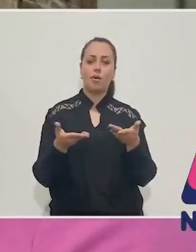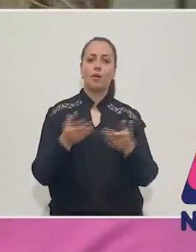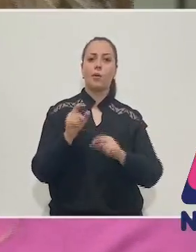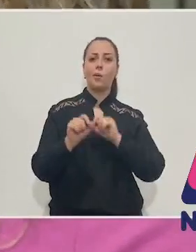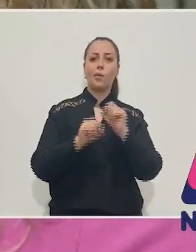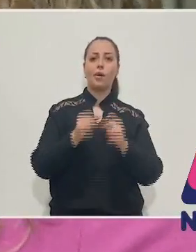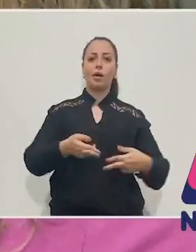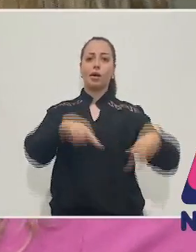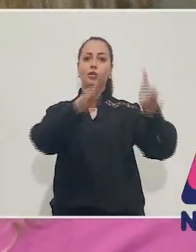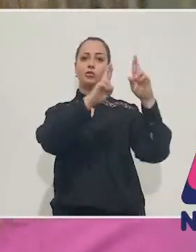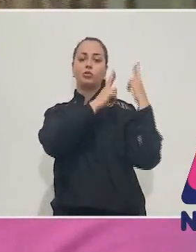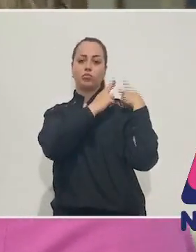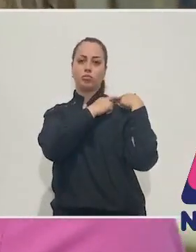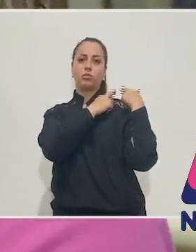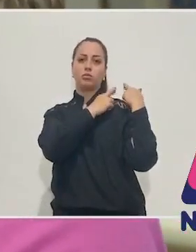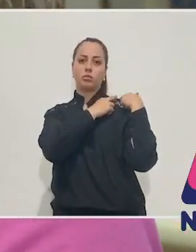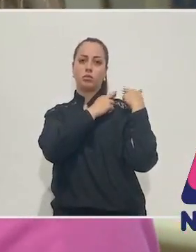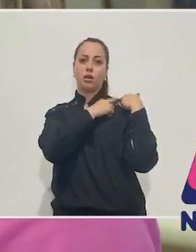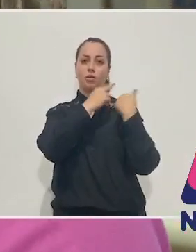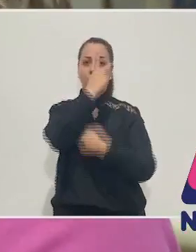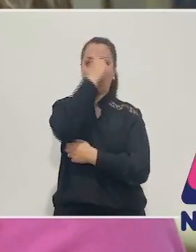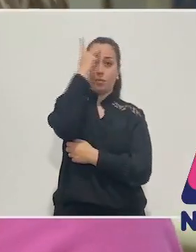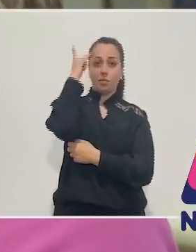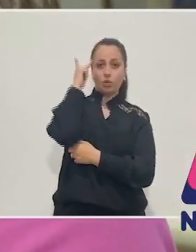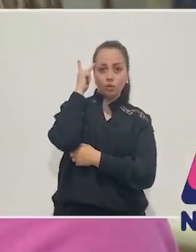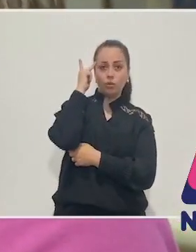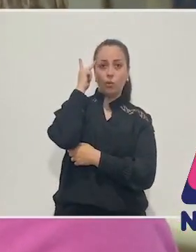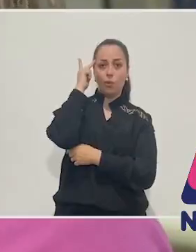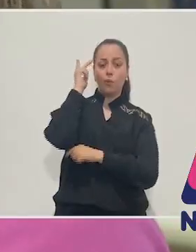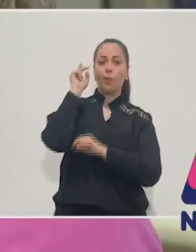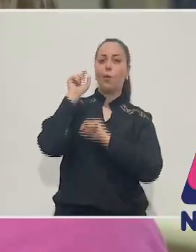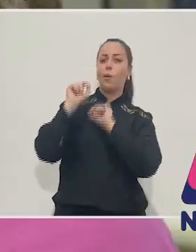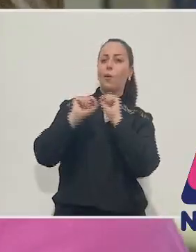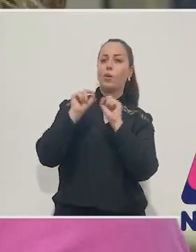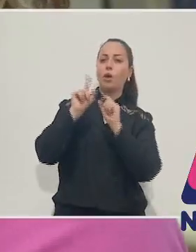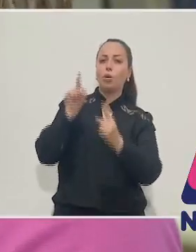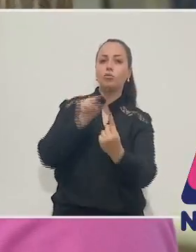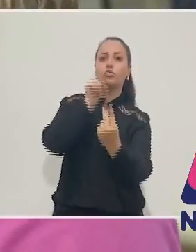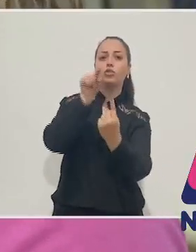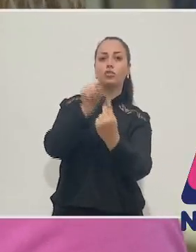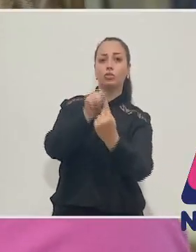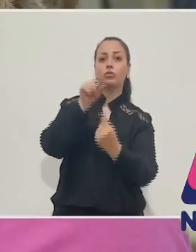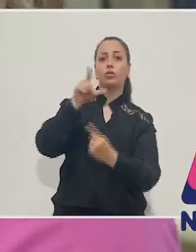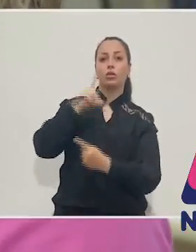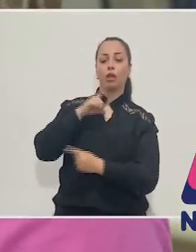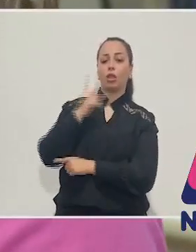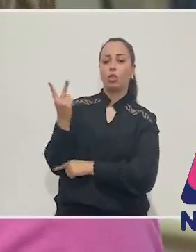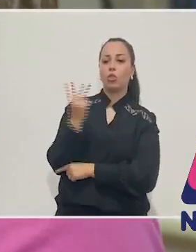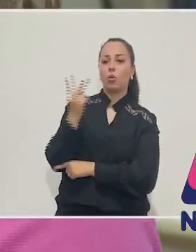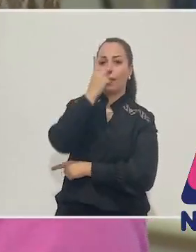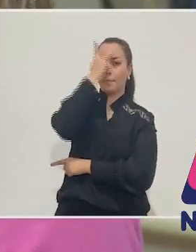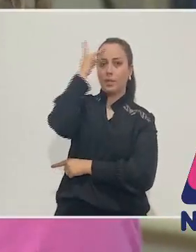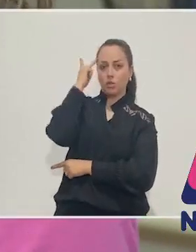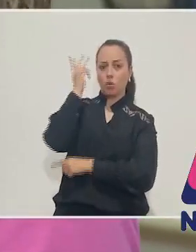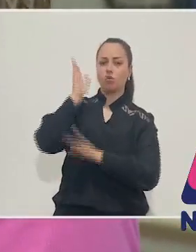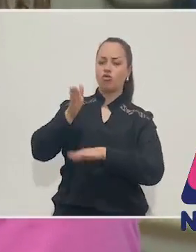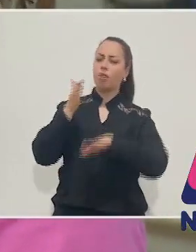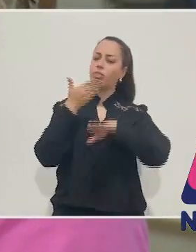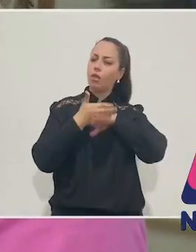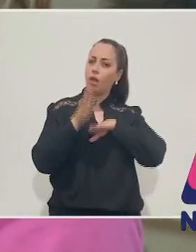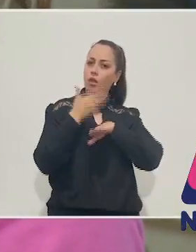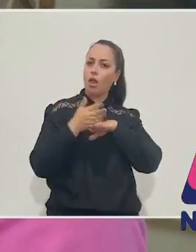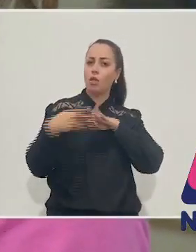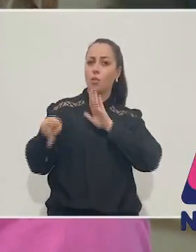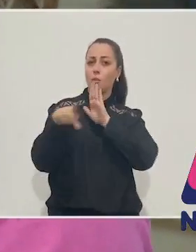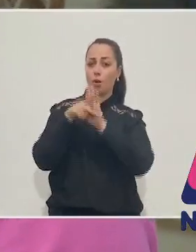os responsáveis pelos locais de votação. Esses delegados de prédio, junto com seus auxiliares, que são todos convocados e treinados pela